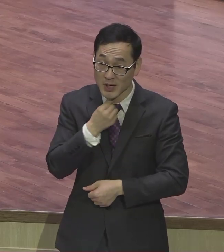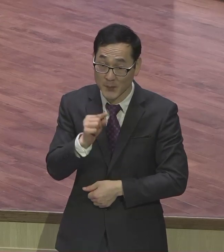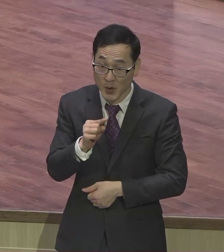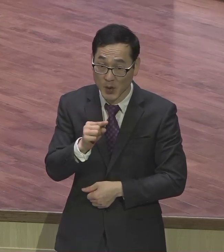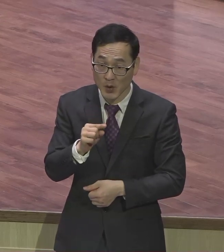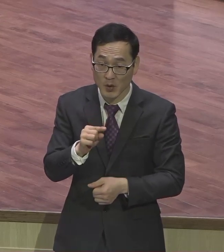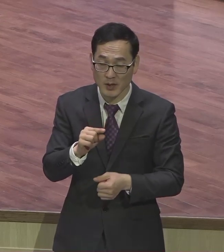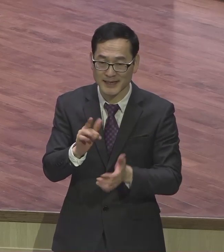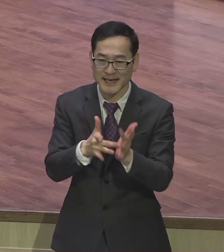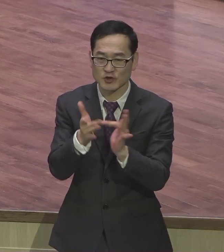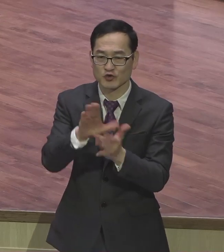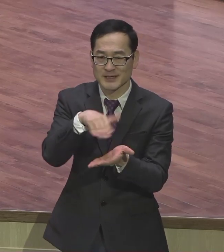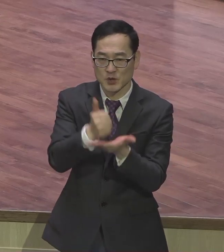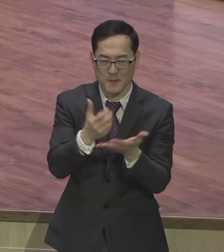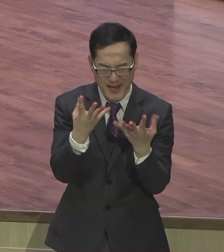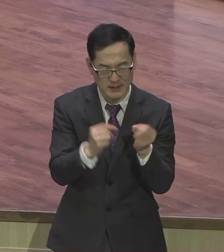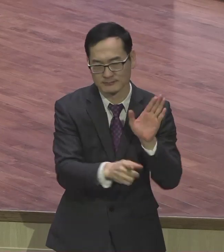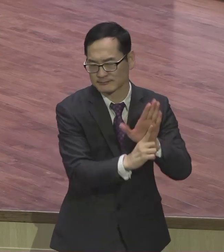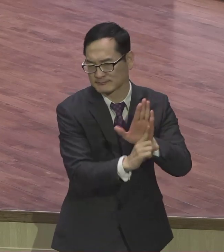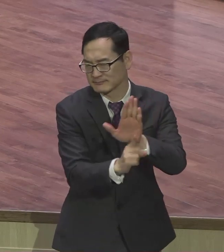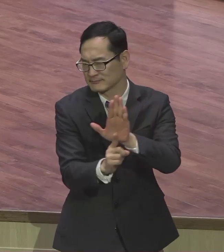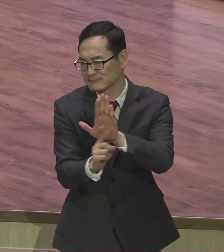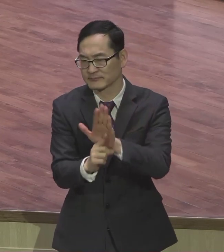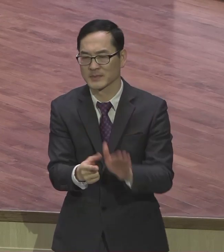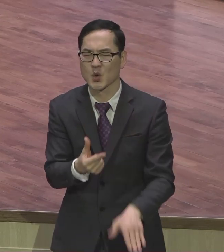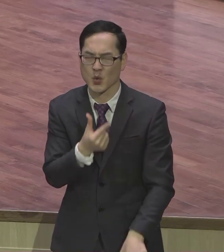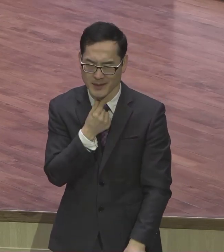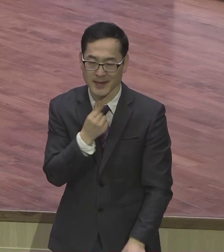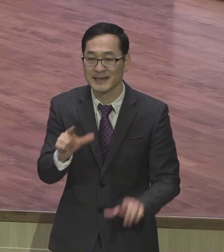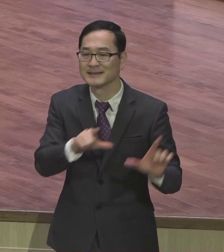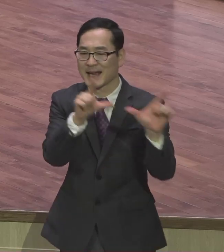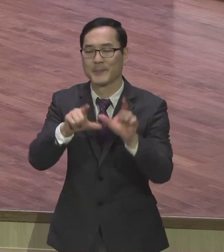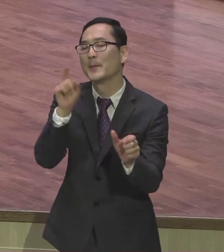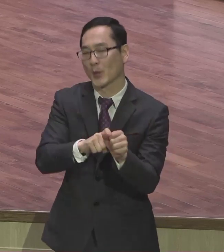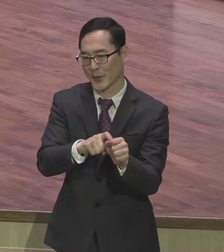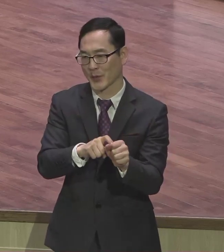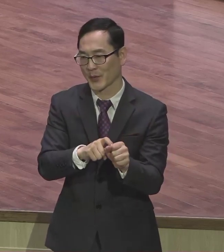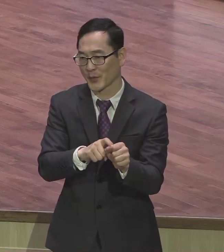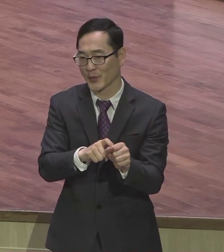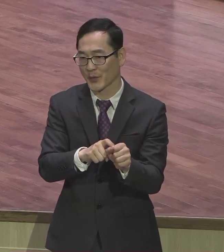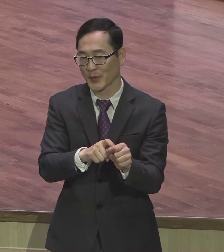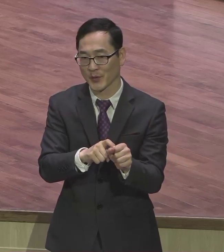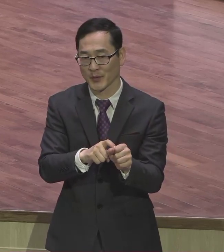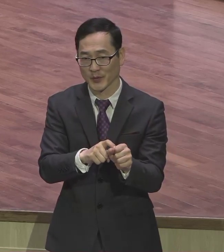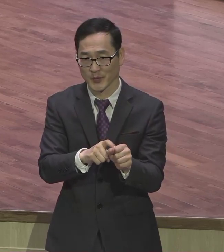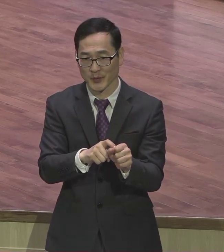드러내는 거예요 그리스도를 많이 드러내는 거예요 그래서 이